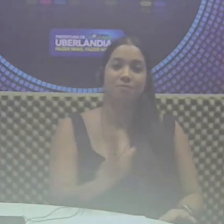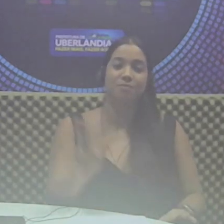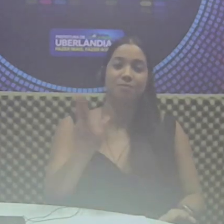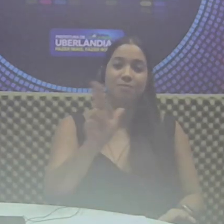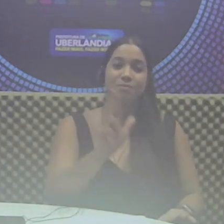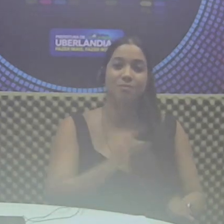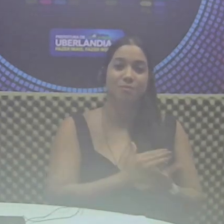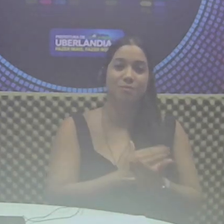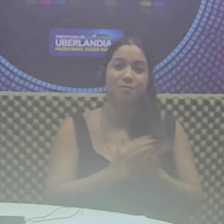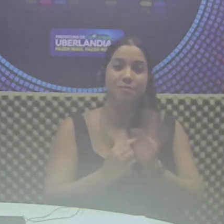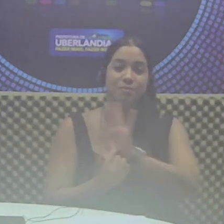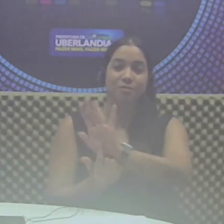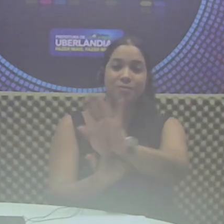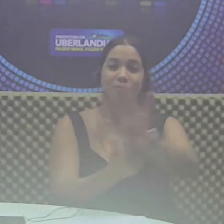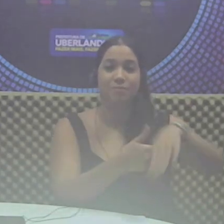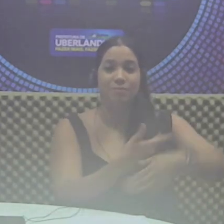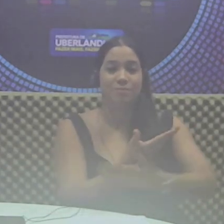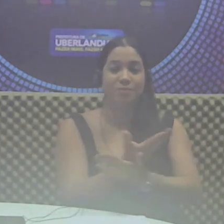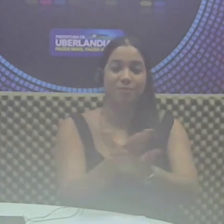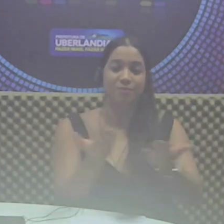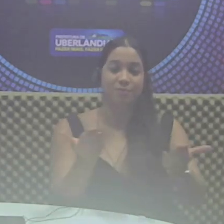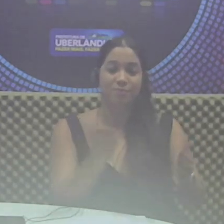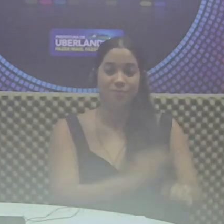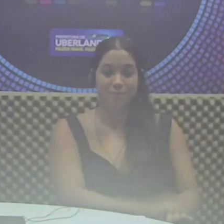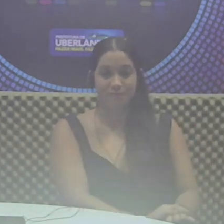Uberlândia no ar pra você